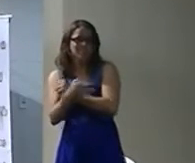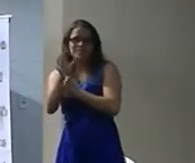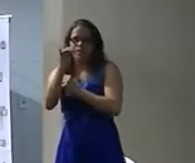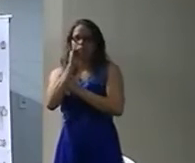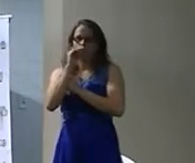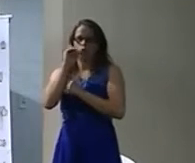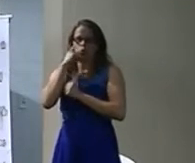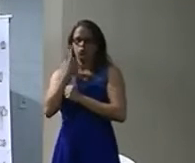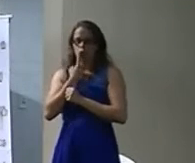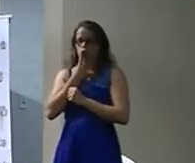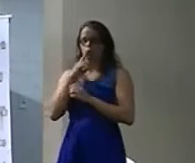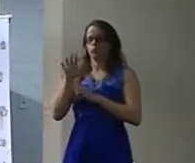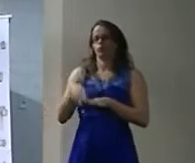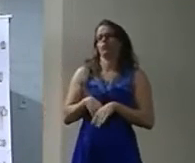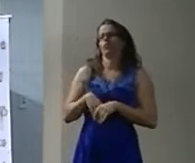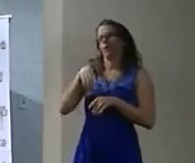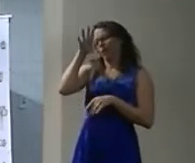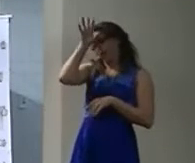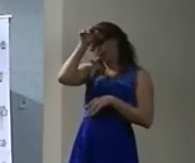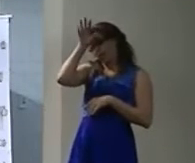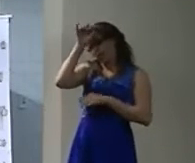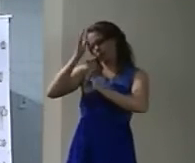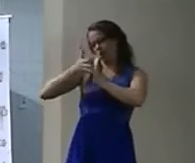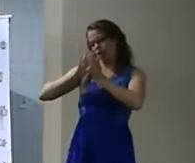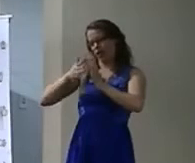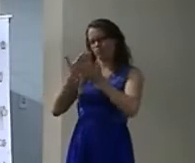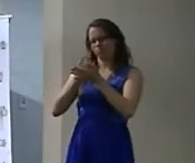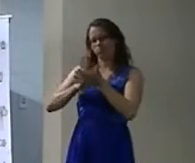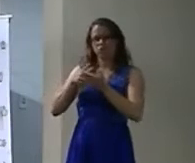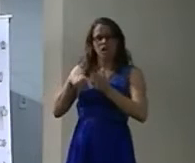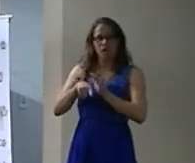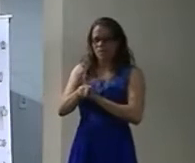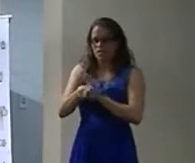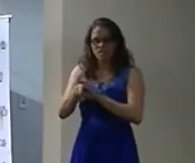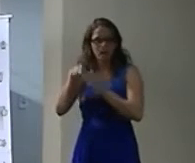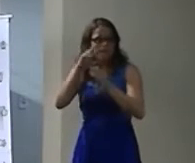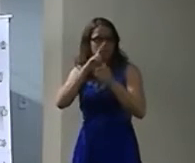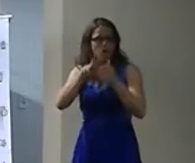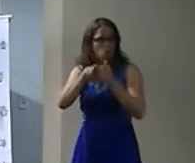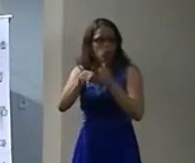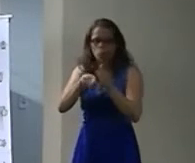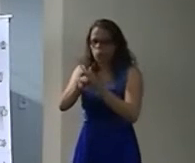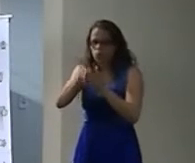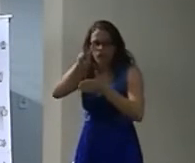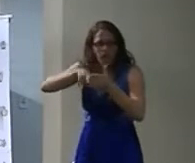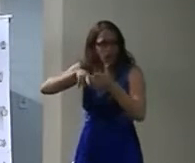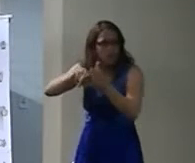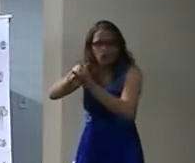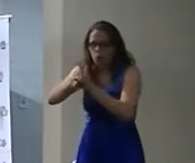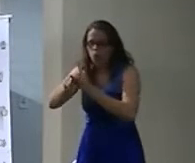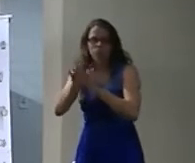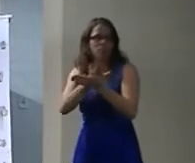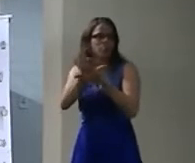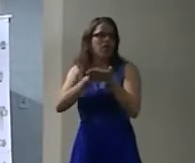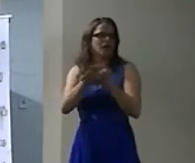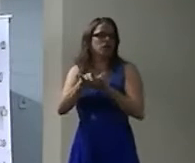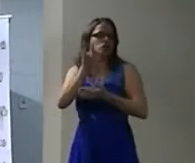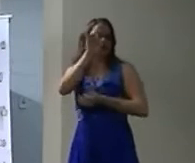O professor estava de ciências Dando aula de hematologia Professora Hematologia Mais uma vez O